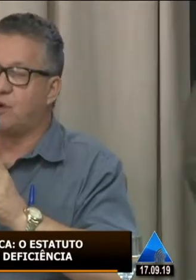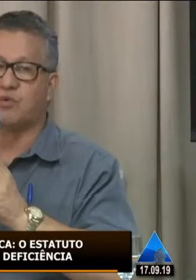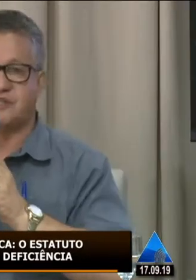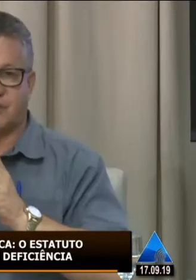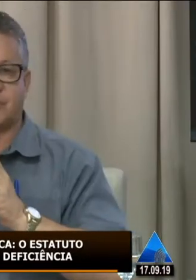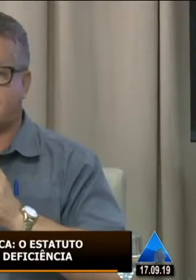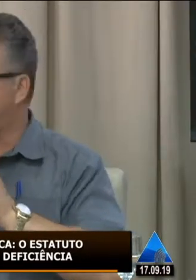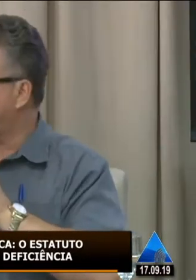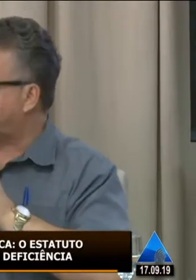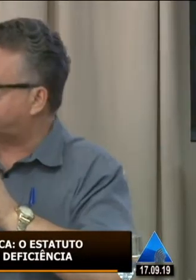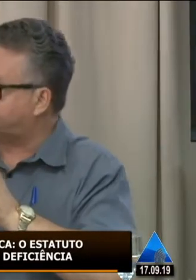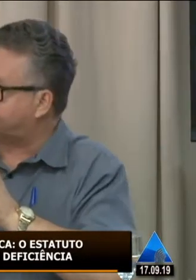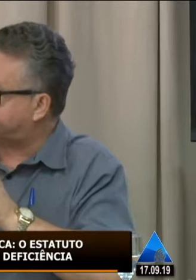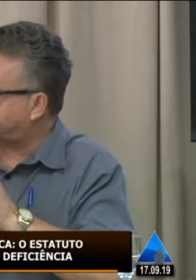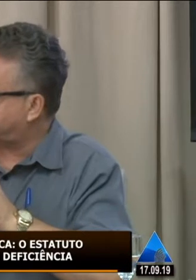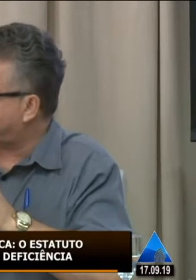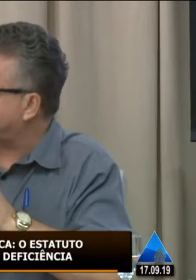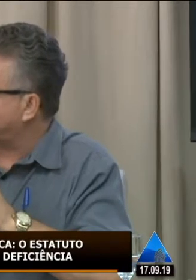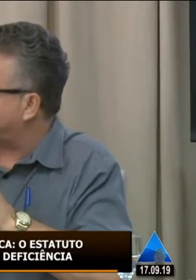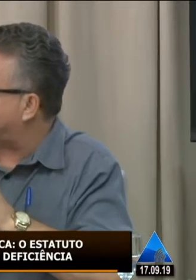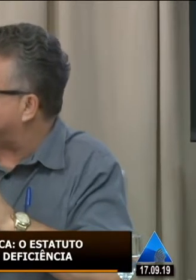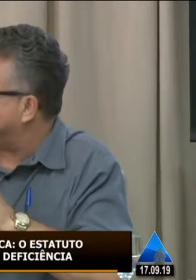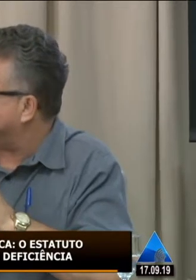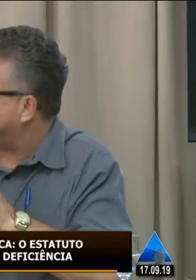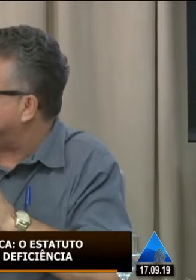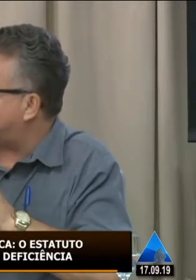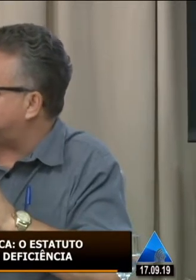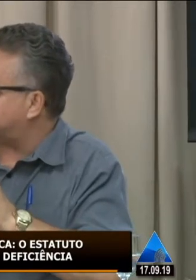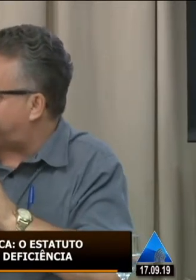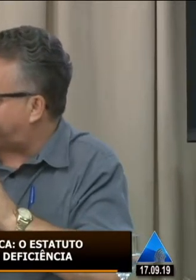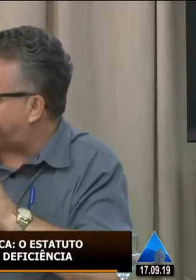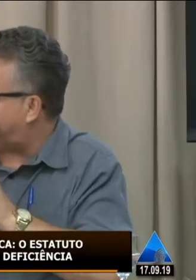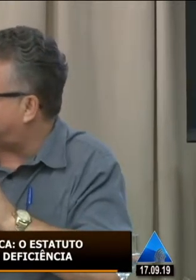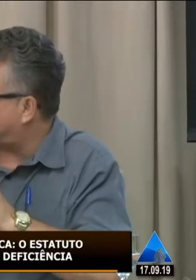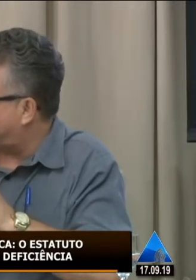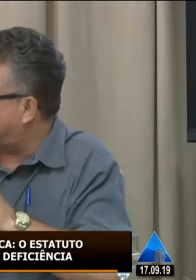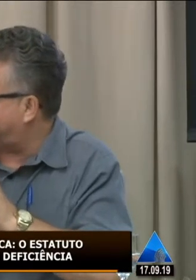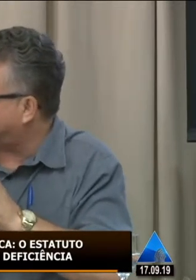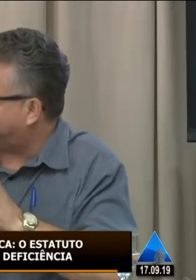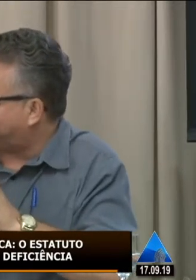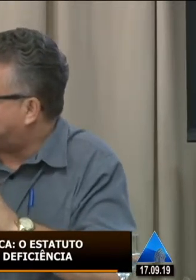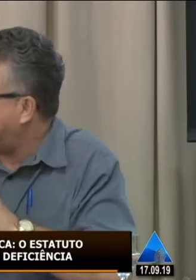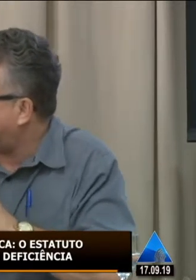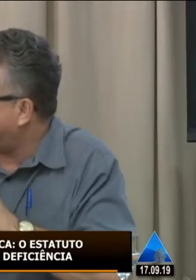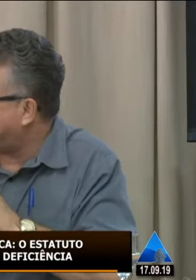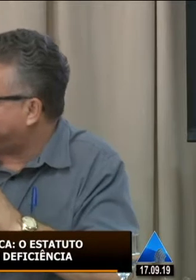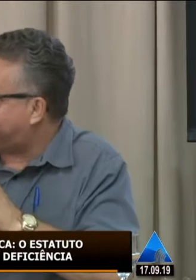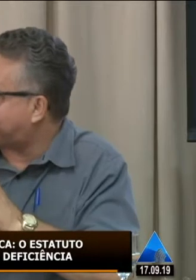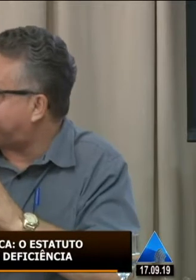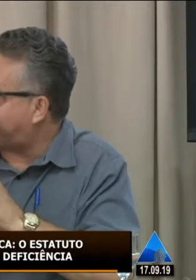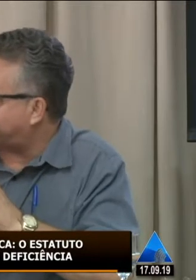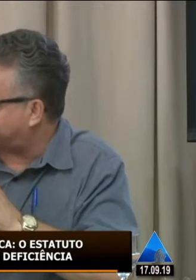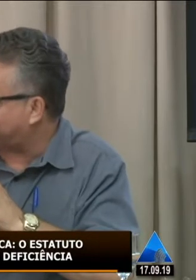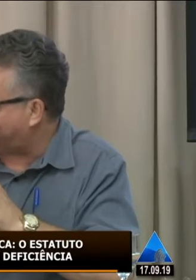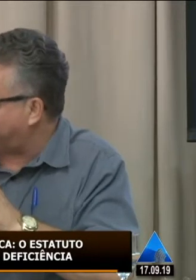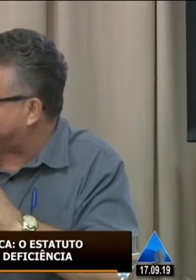por não conhecer o teor do estatuto, então, eu ficaria apenas em breve palavra, porque eu não tenho conhecimento da